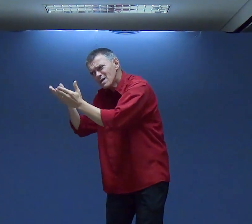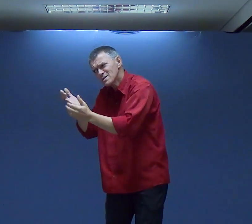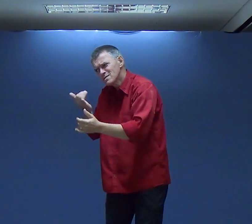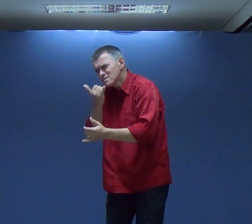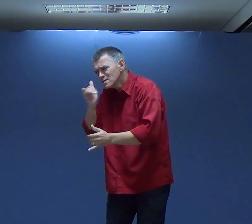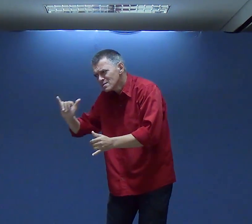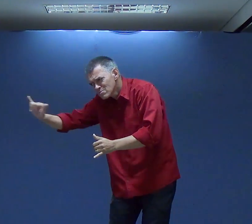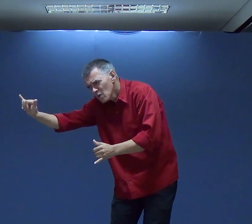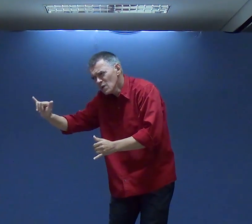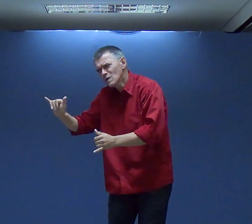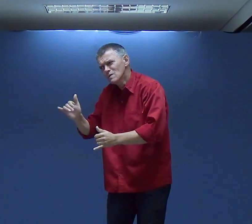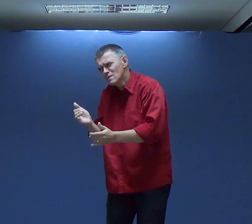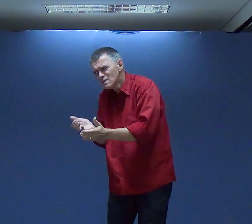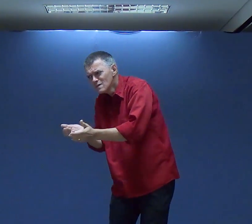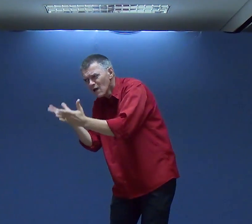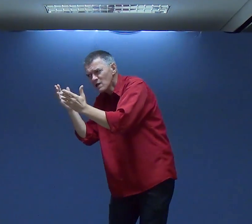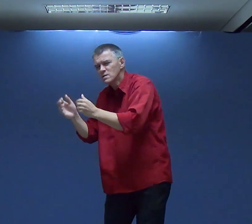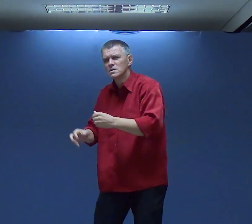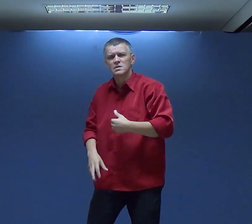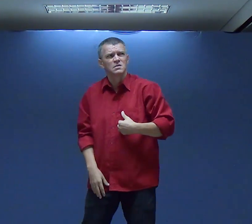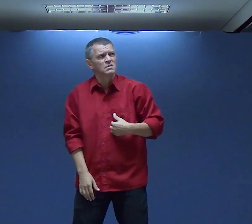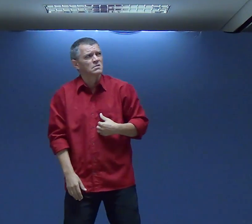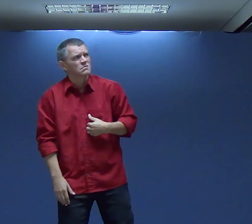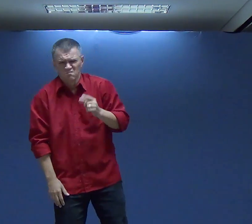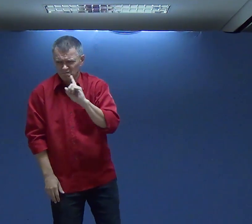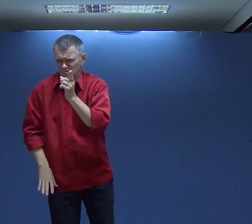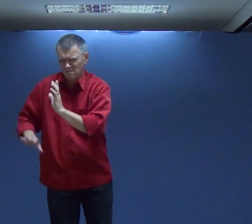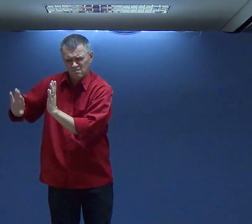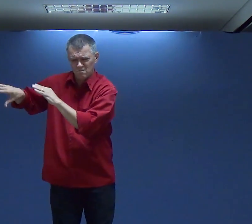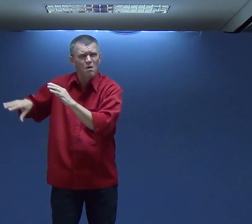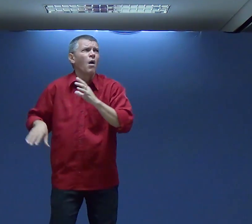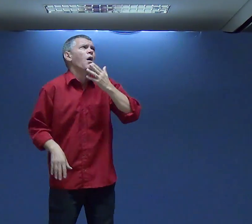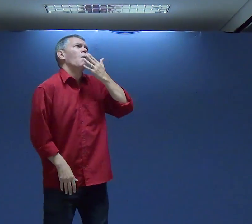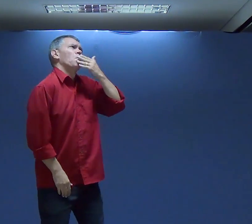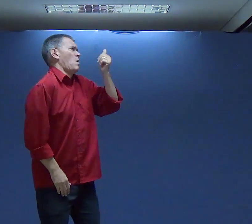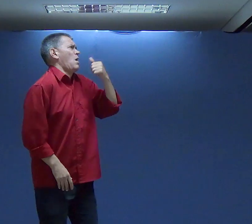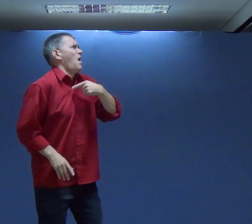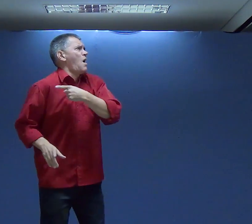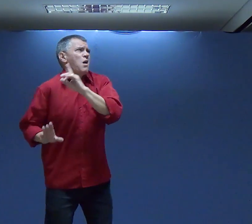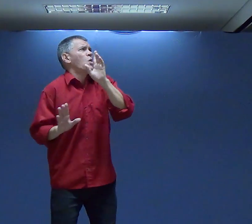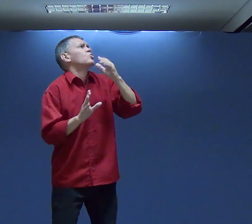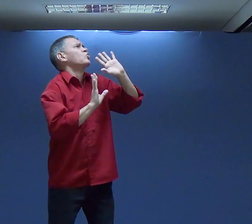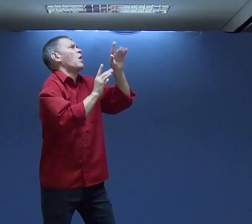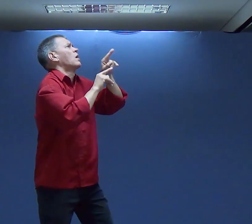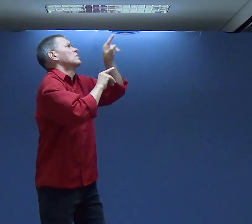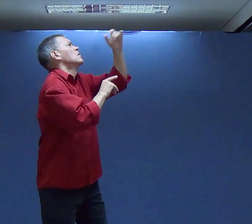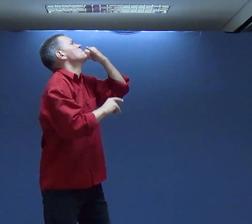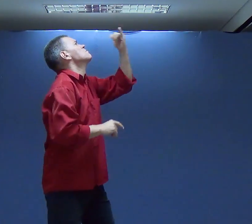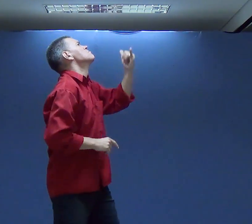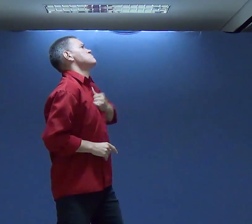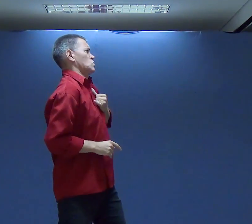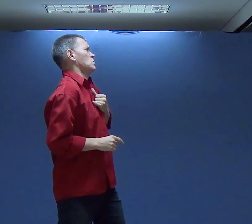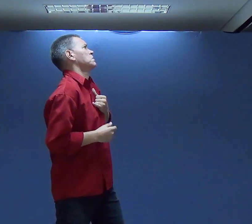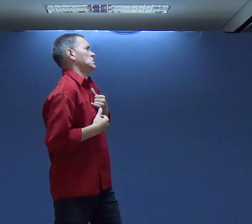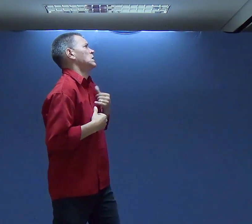liberação De perdão Não houve restauração Eu não liberei a vida dela E as vezes eu digo Deus Me